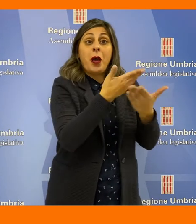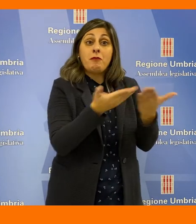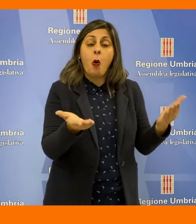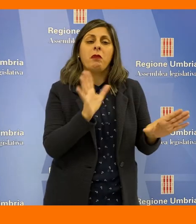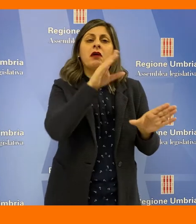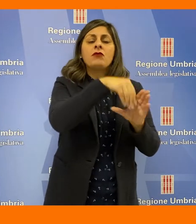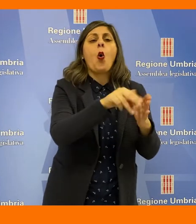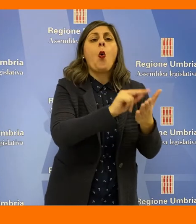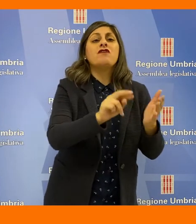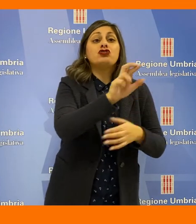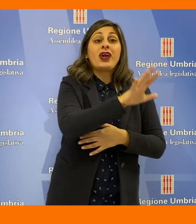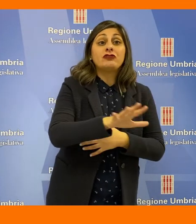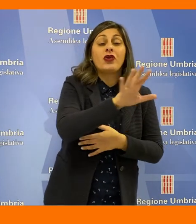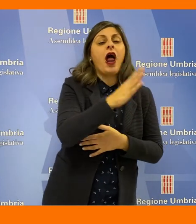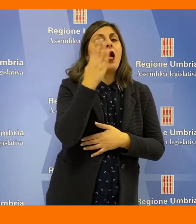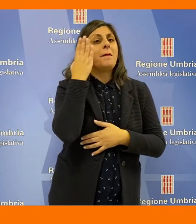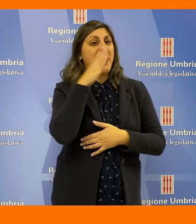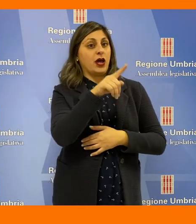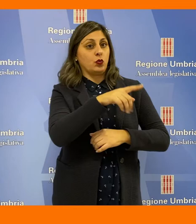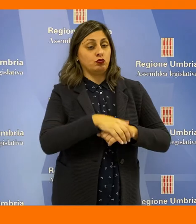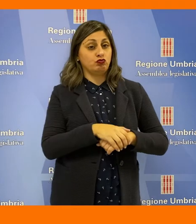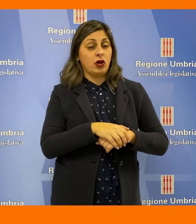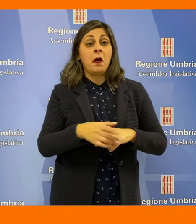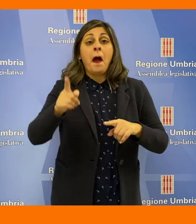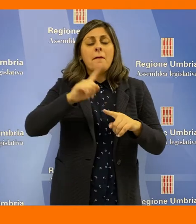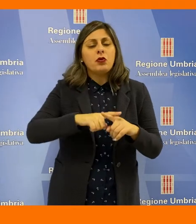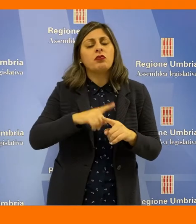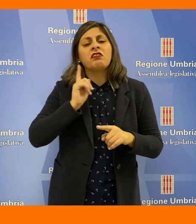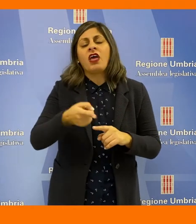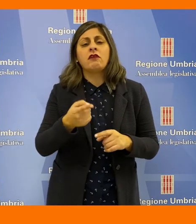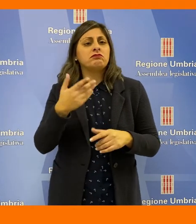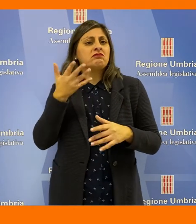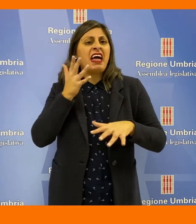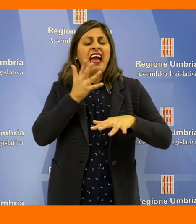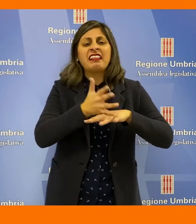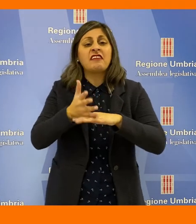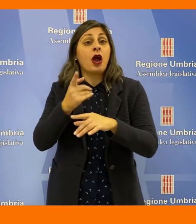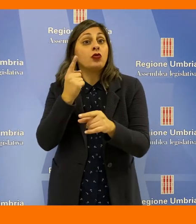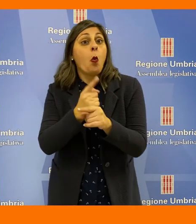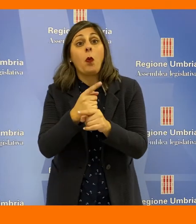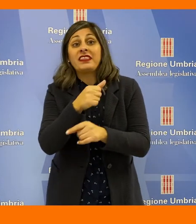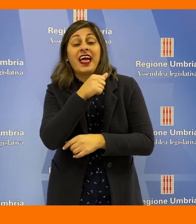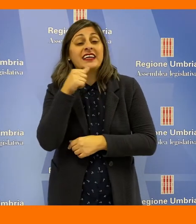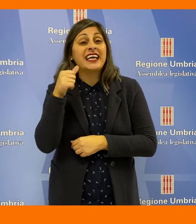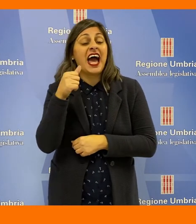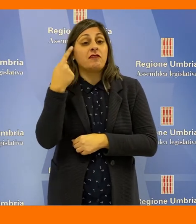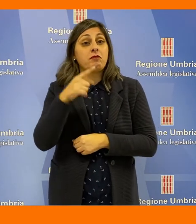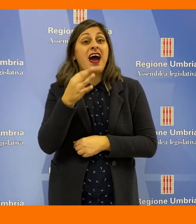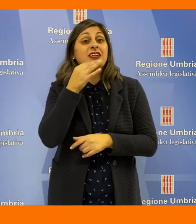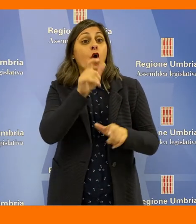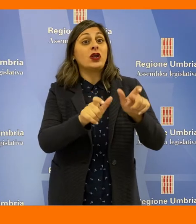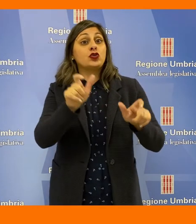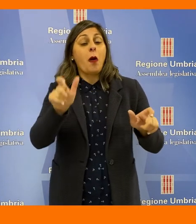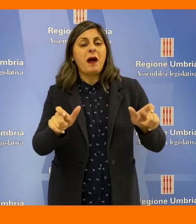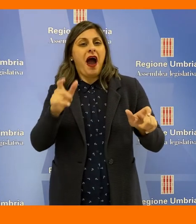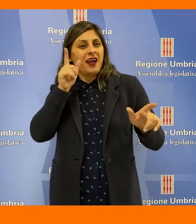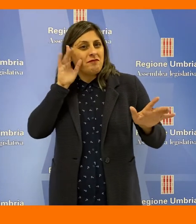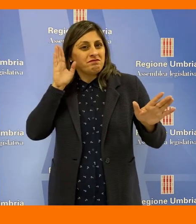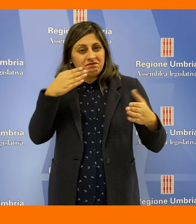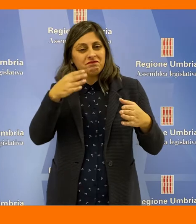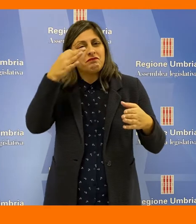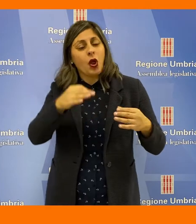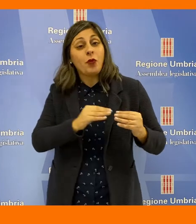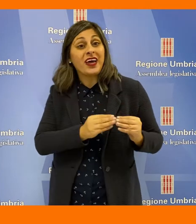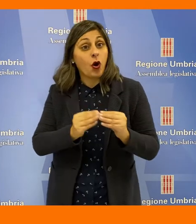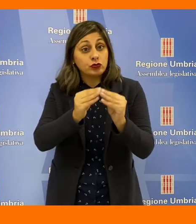occupano di ricostruzione pubblica, presso gli uffici regionali di Perugia. Porre in atto ogni altro utile intervento per incrementare le risorse